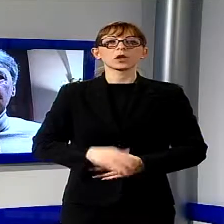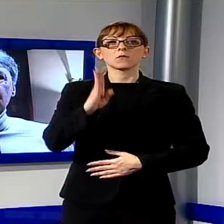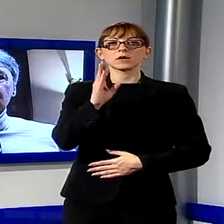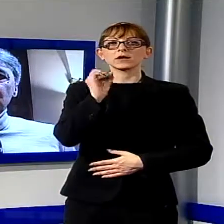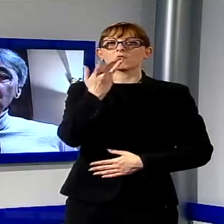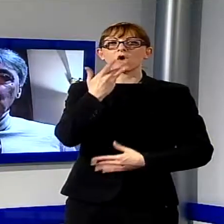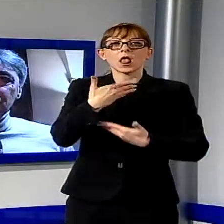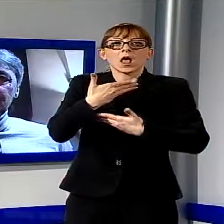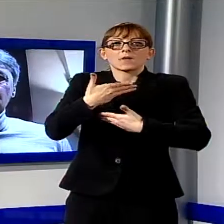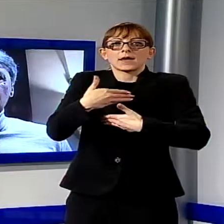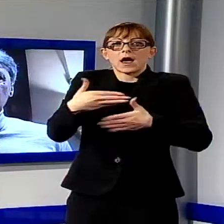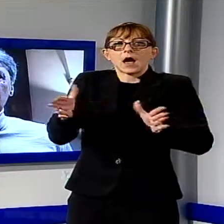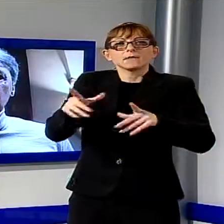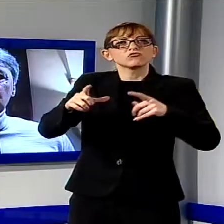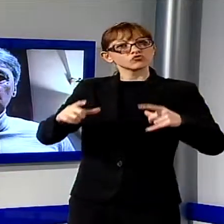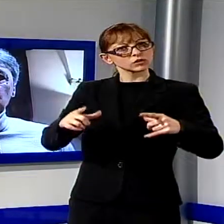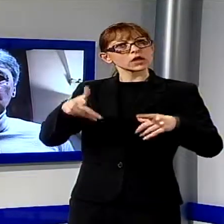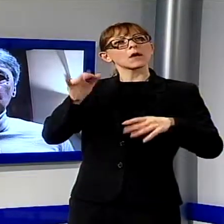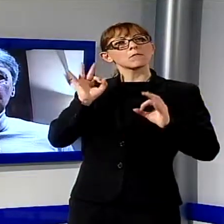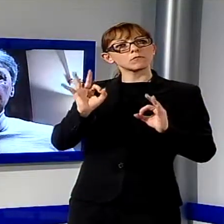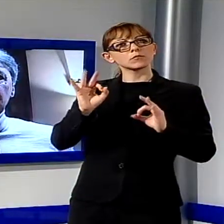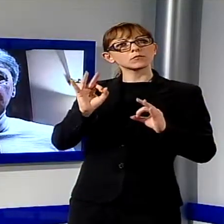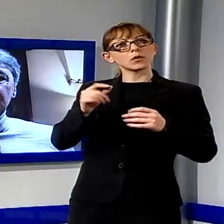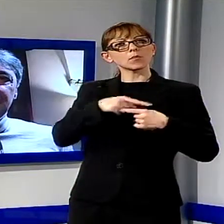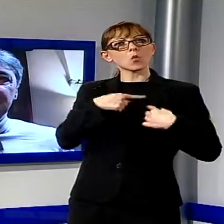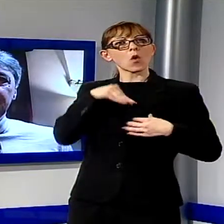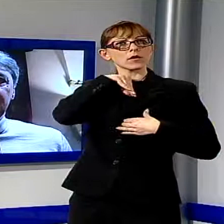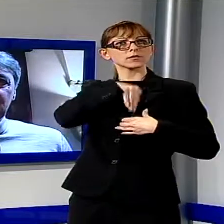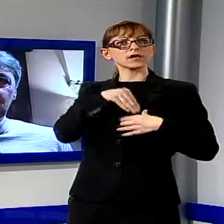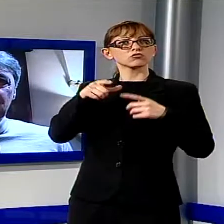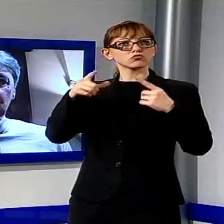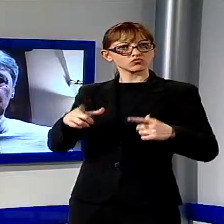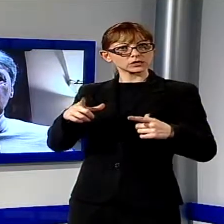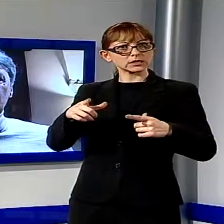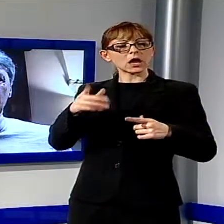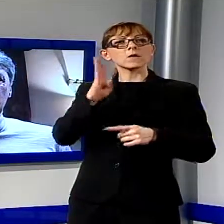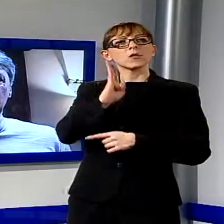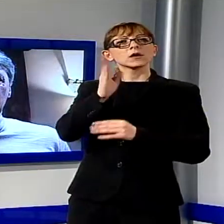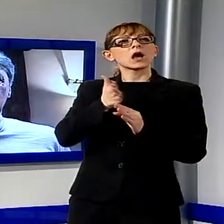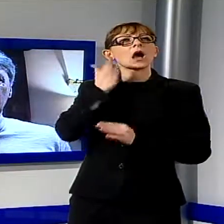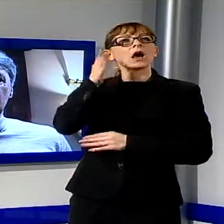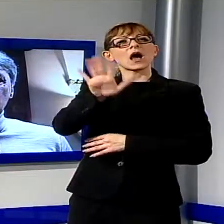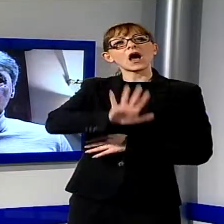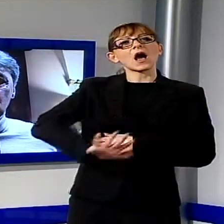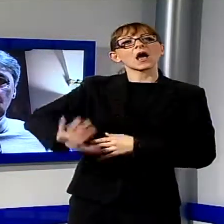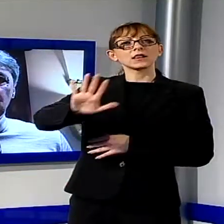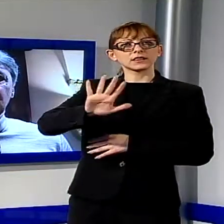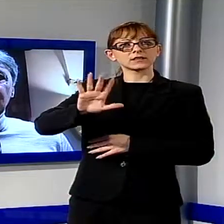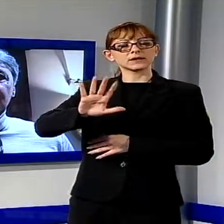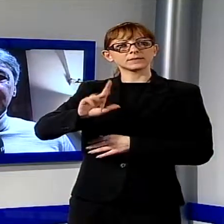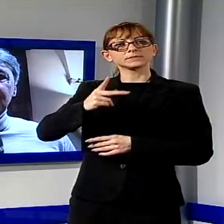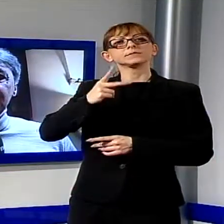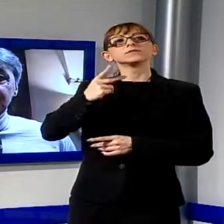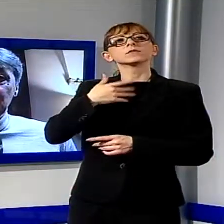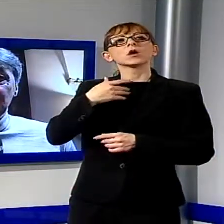città. Nel cuore della città vuol dire ancora di più che il Boccherini entra anche in altre location, porta le proprie produzioni